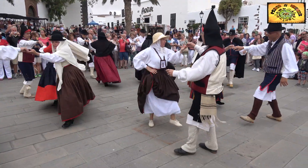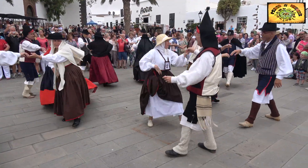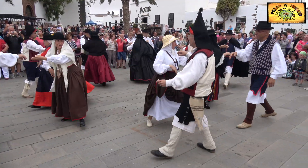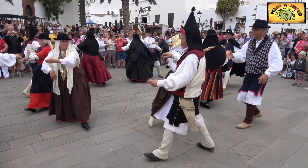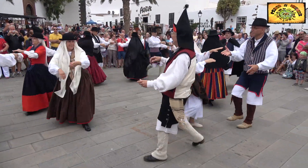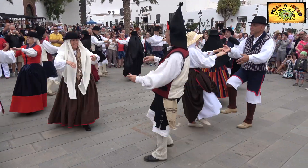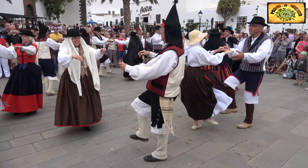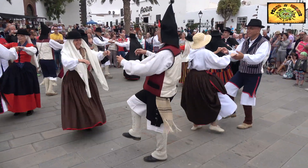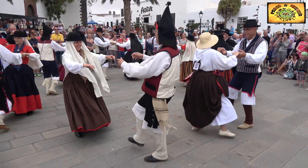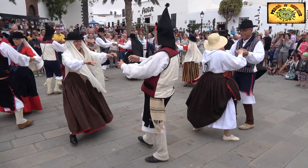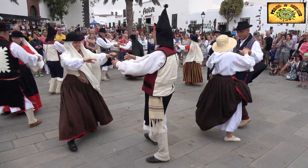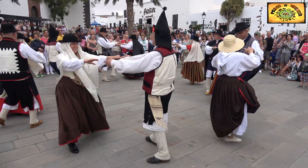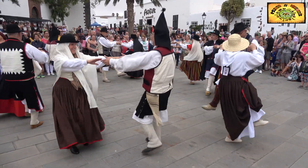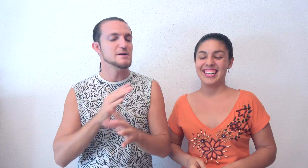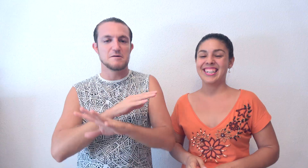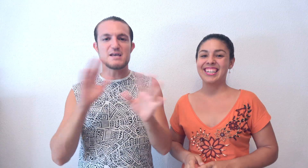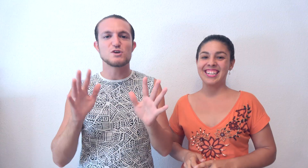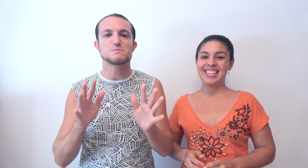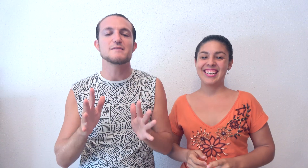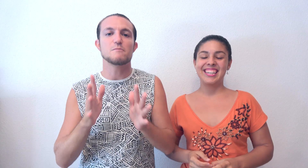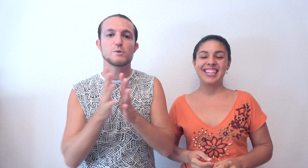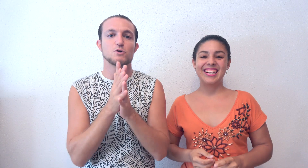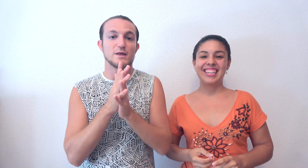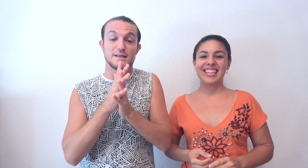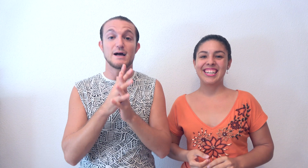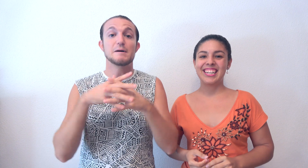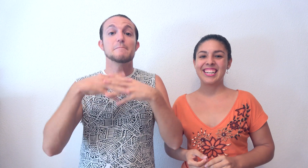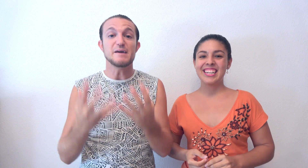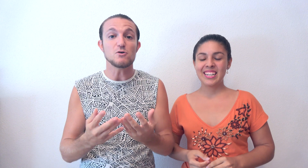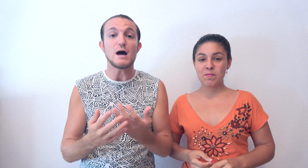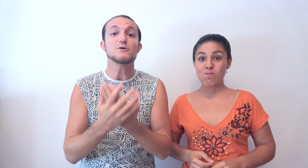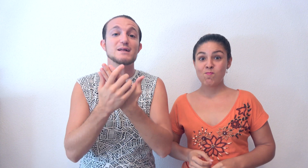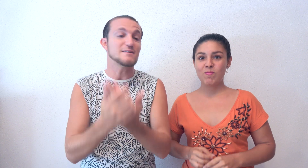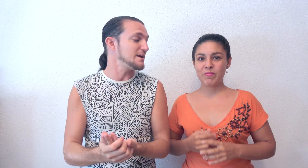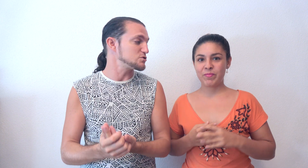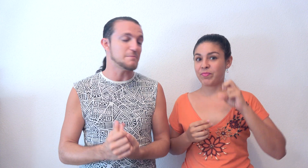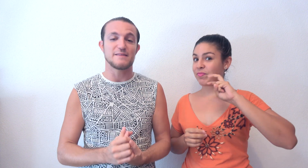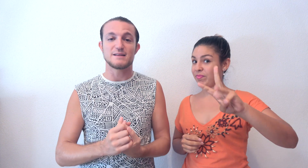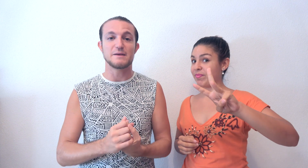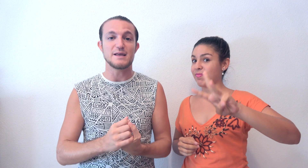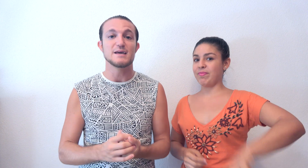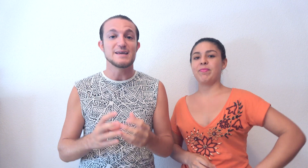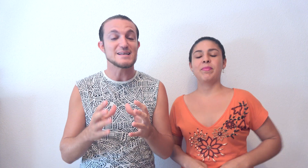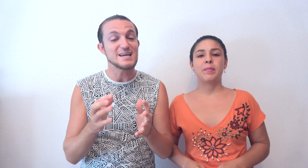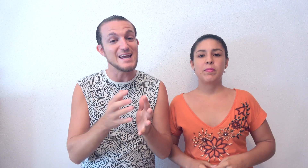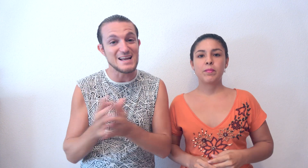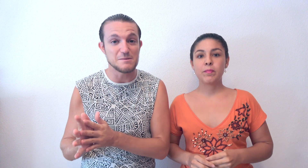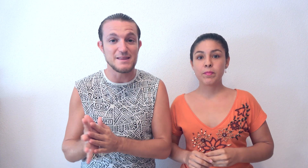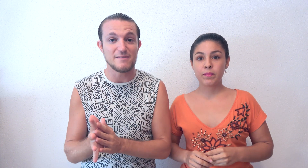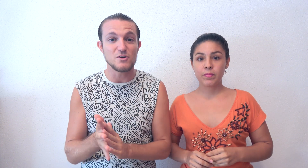Eso es, el vestido también era tradicional. O sea que es una experiencia muy auténtica. Pero hay una tercera cosa para hacer también ahí. Y es que en las inmediaciones